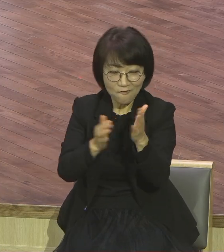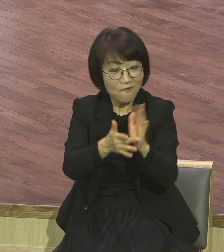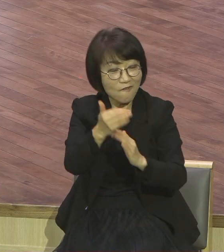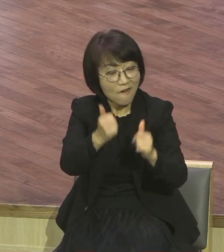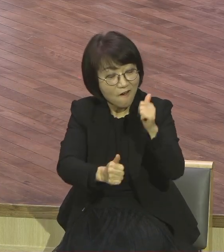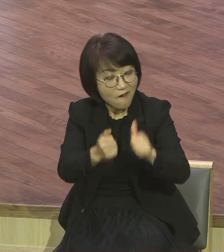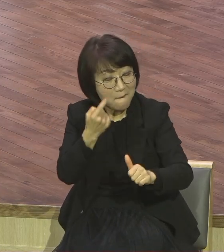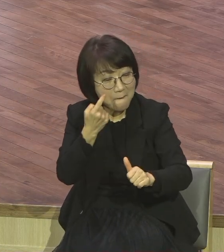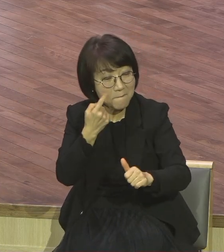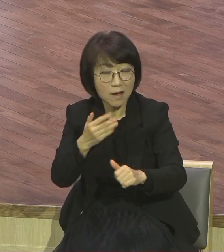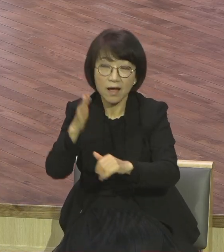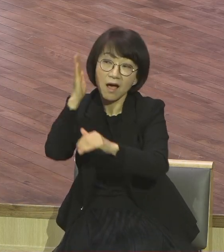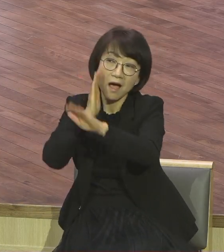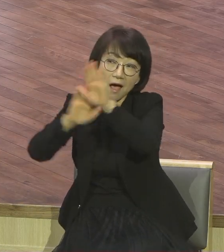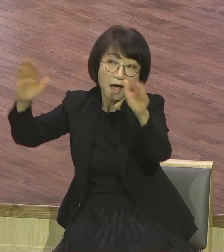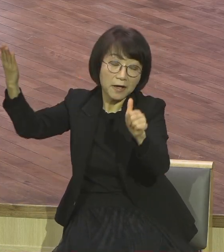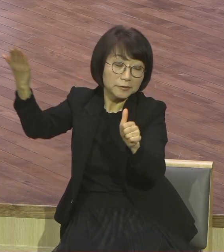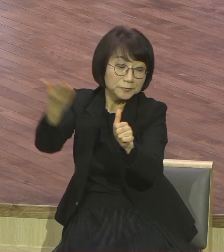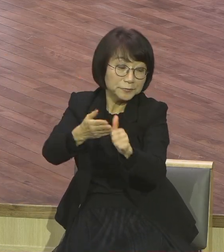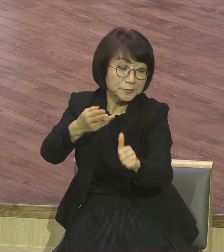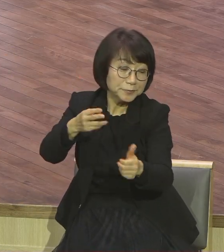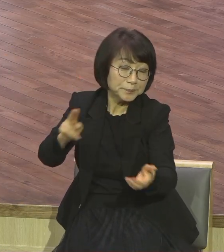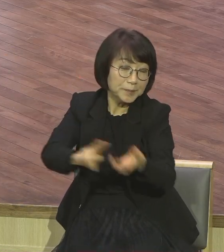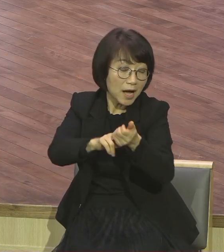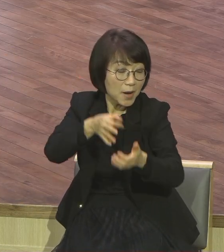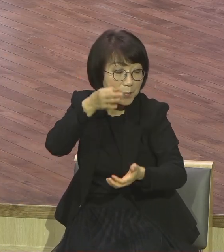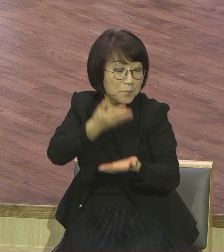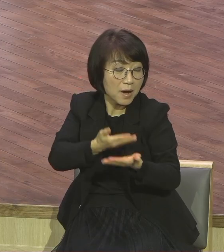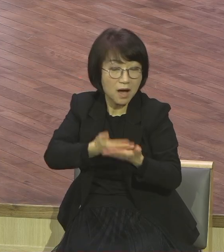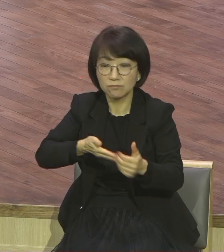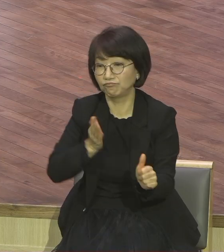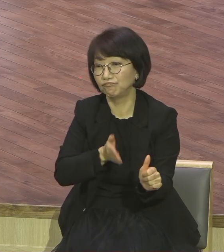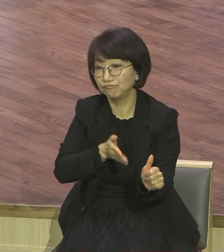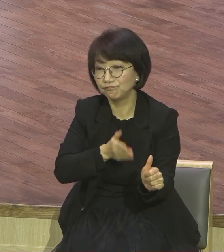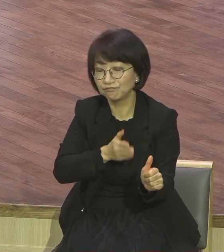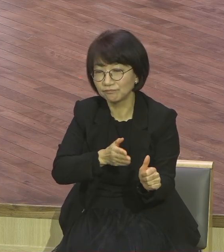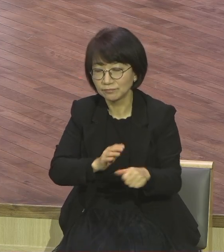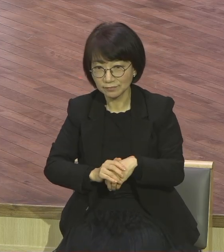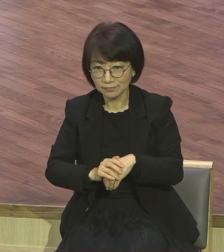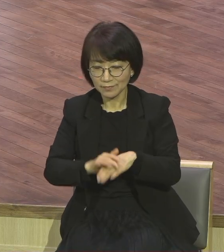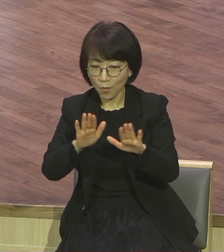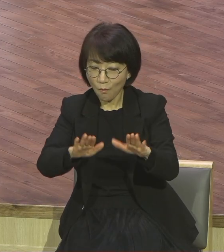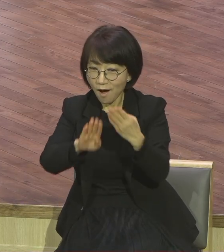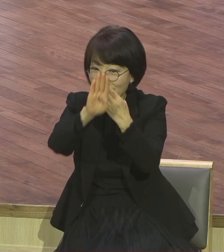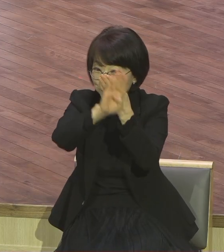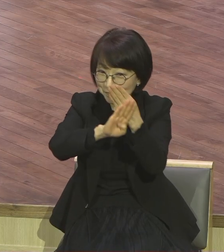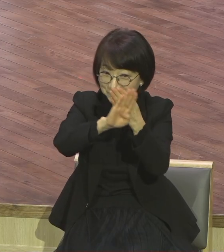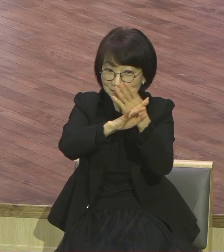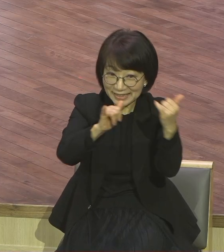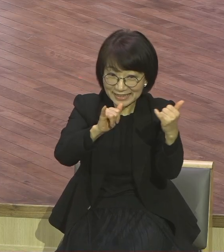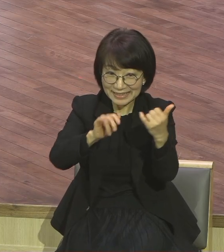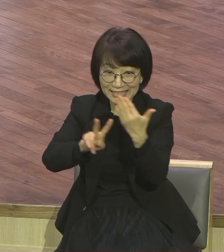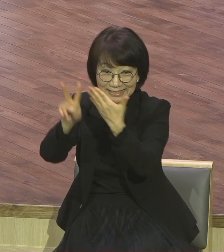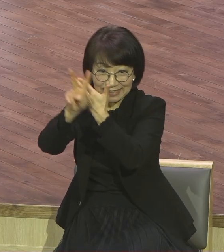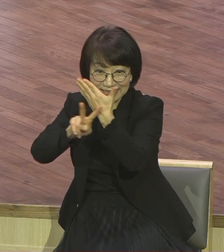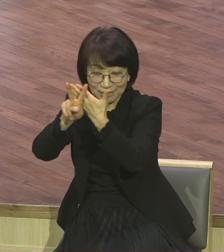표적 보기를 청하니 바리샘과 사두견들이 예수님을 찾아와서